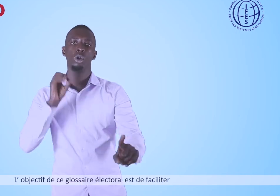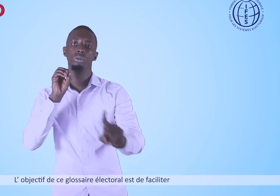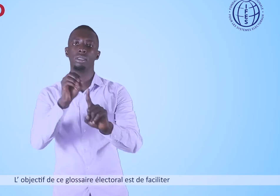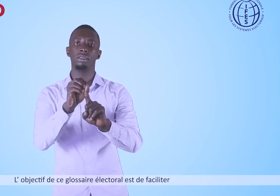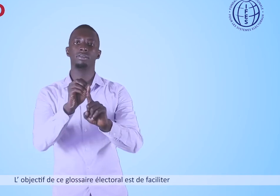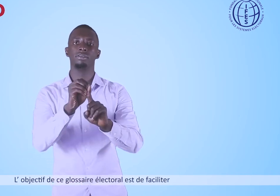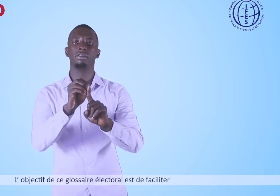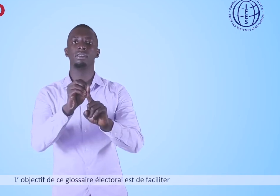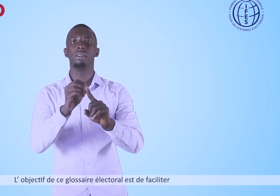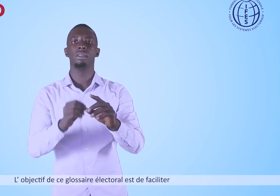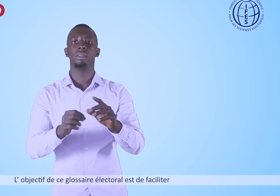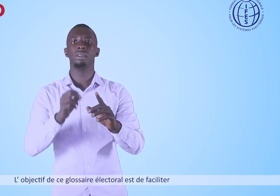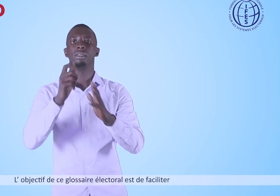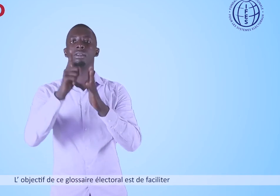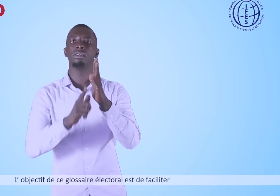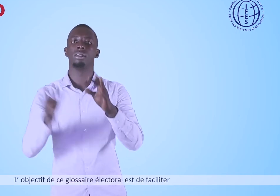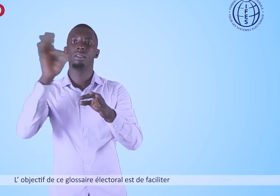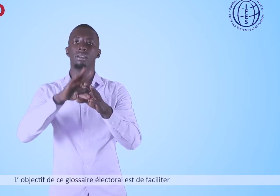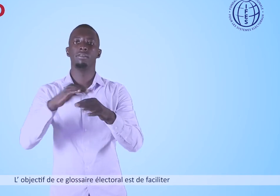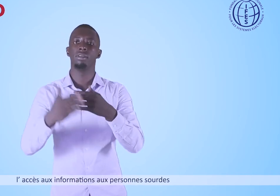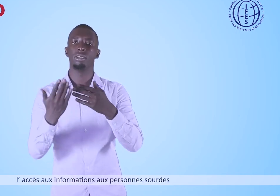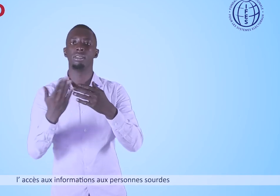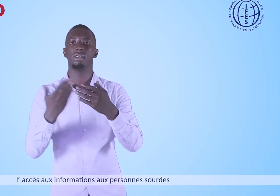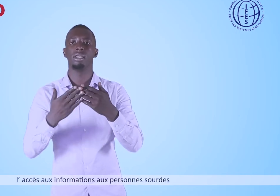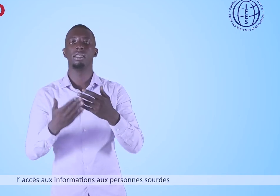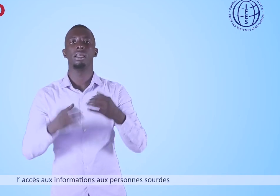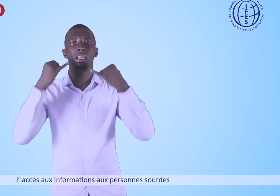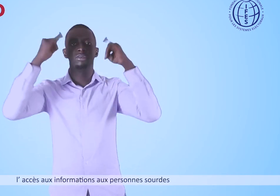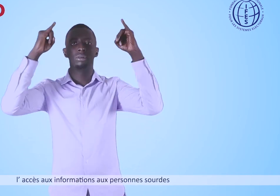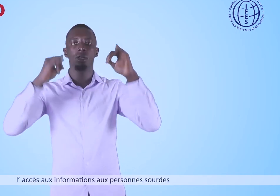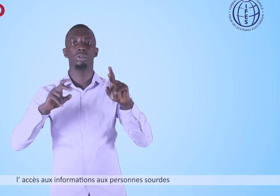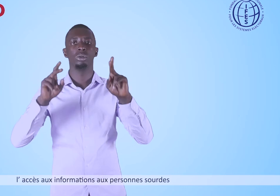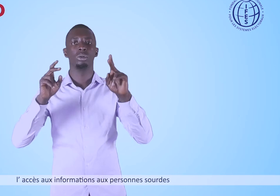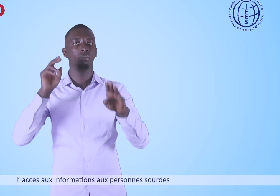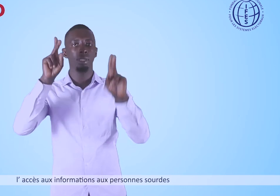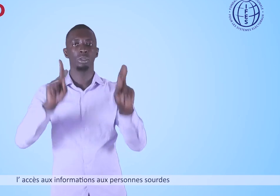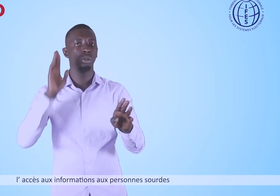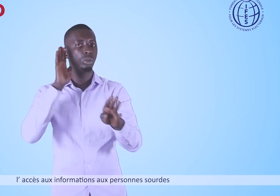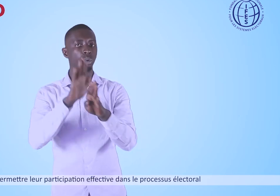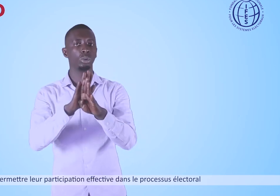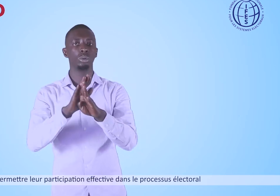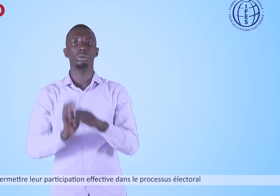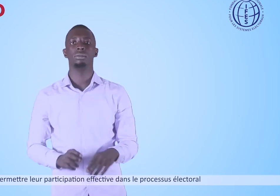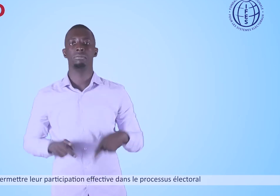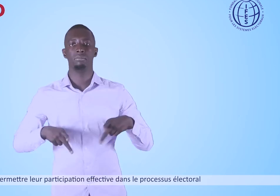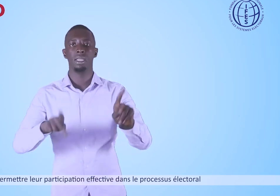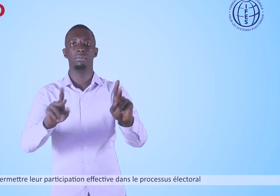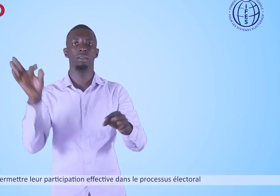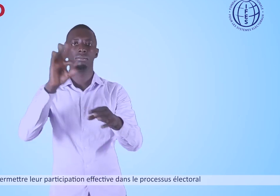'objectif de ce glossaire électoral est de faciliter l'accès aux informations aux personnes sourdes et permettre leur participation